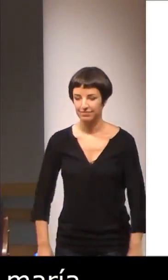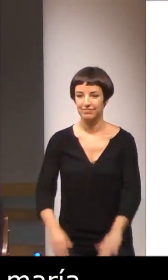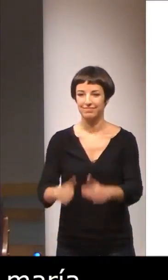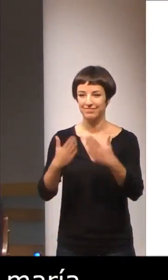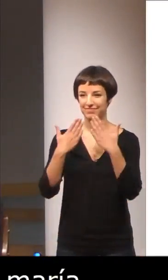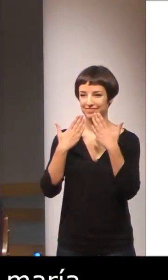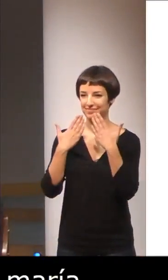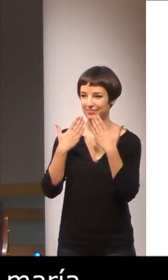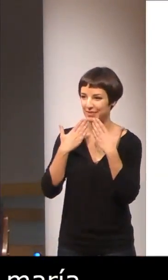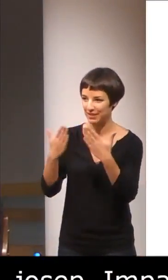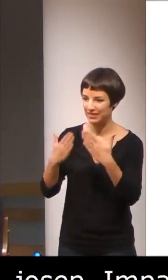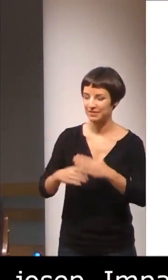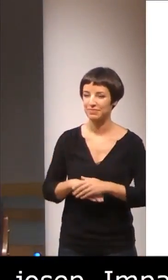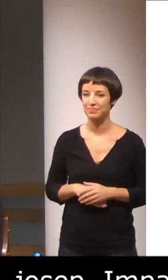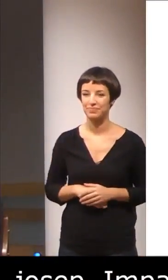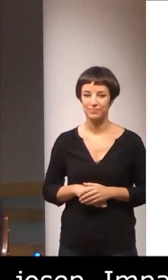gracias.